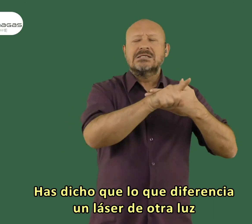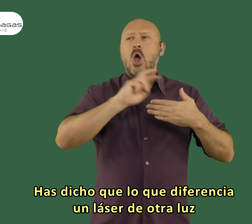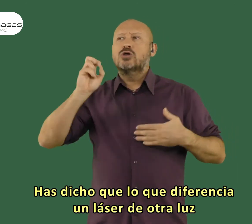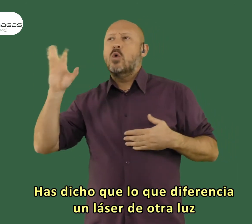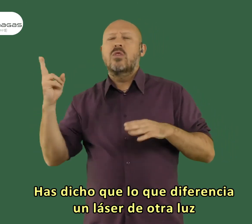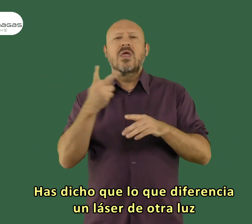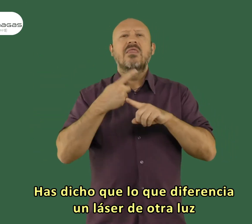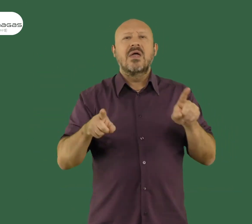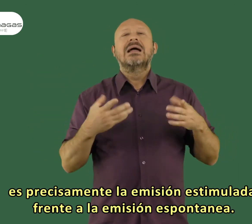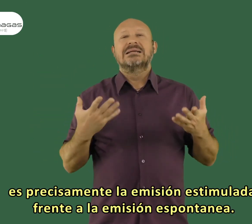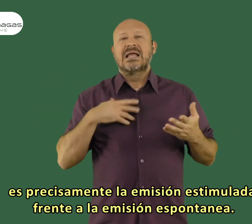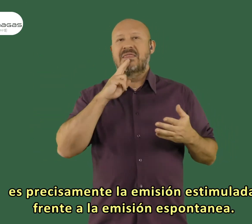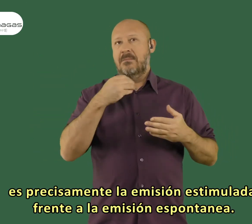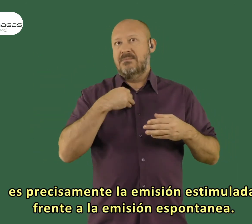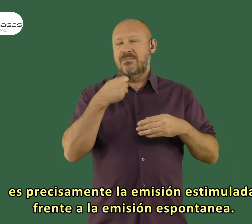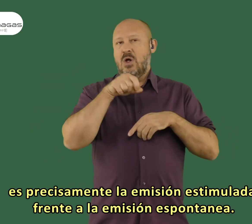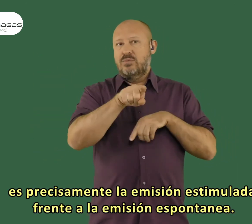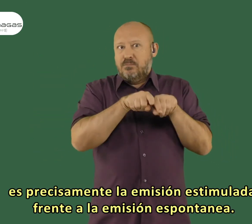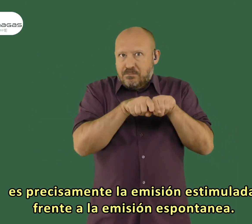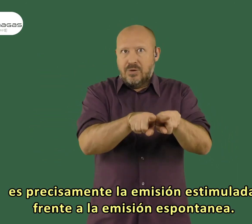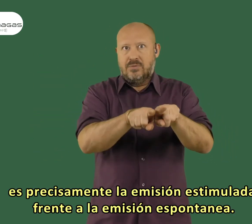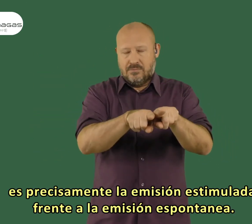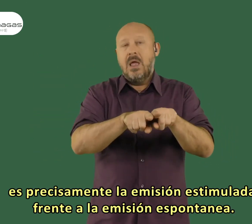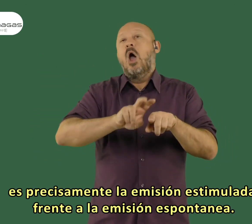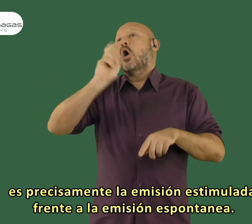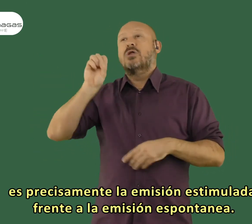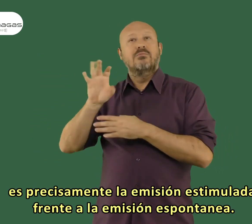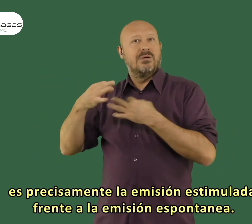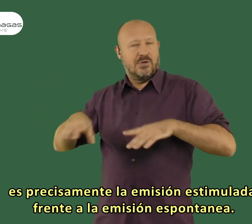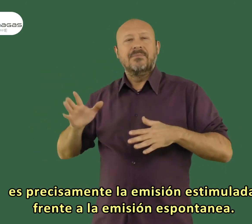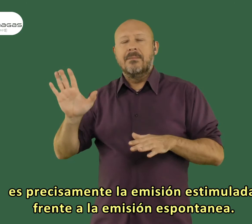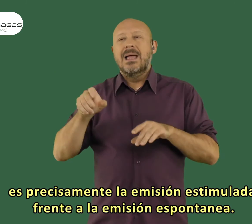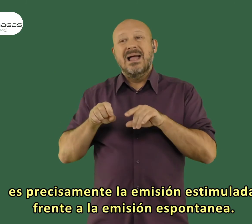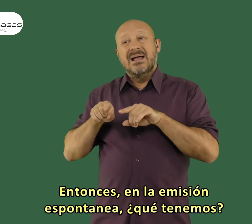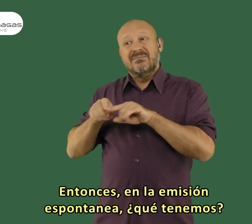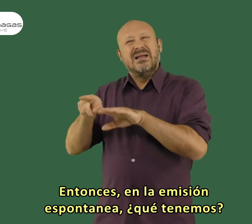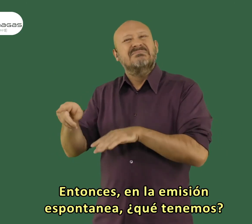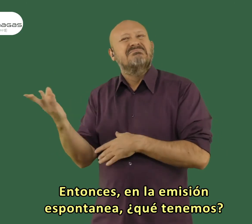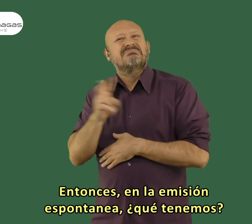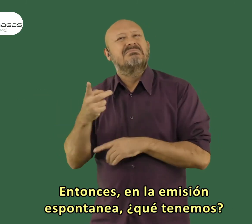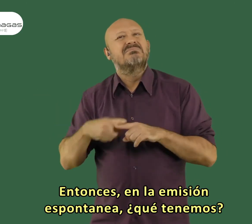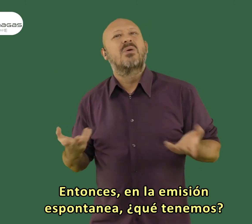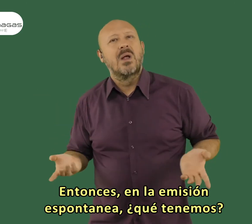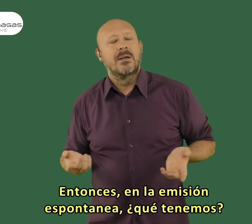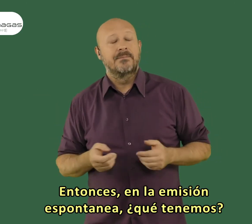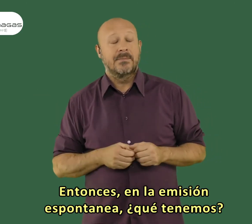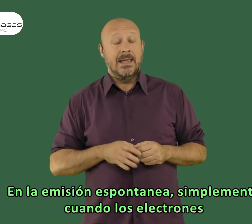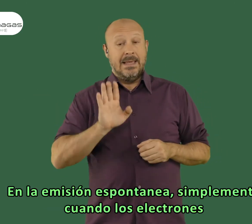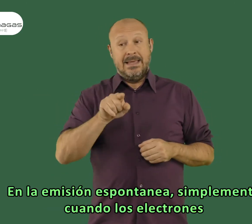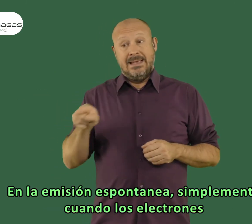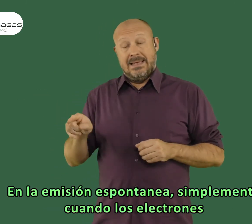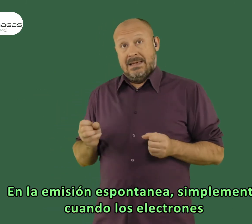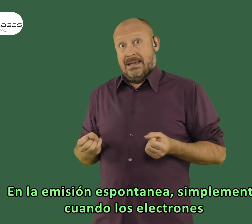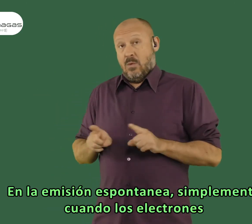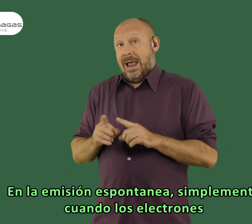lo que distinga un láser de otra luz es precisamente la emisión estimulada frente a la emisión espontánea. Entonces, ¿en la emisión espontánea qué tenemos?